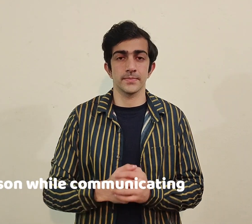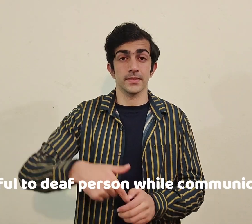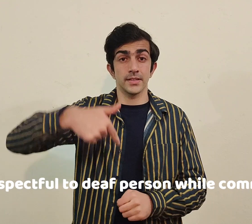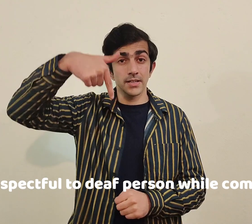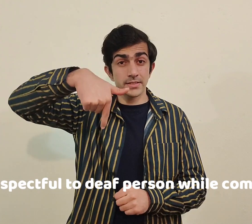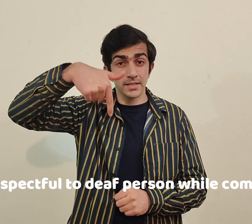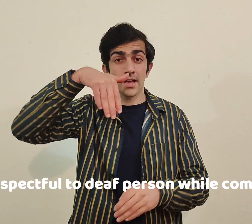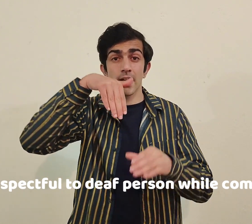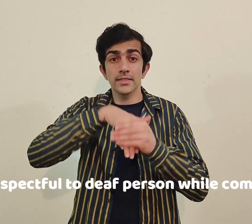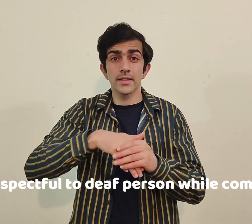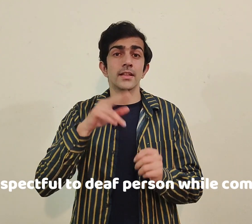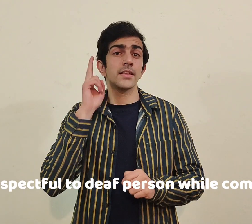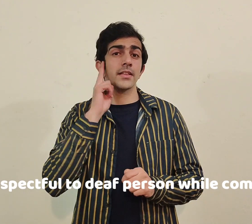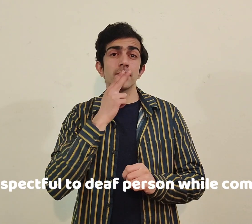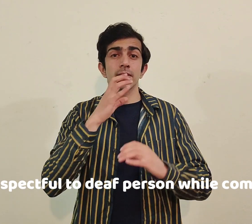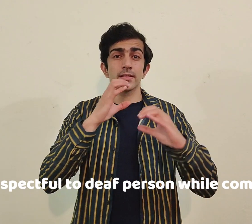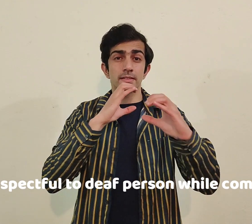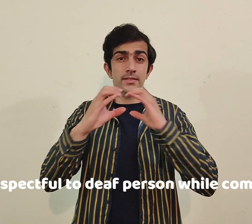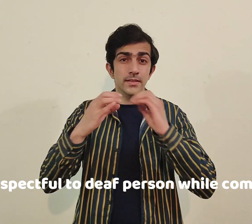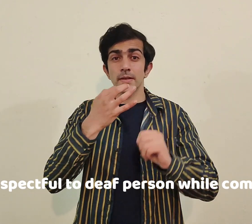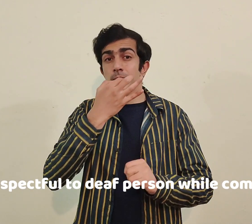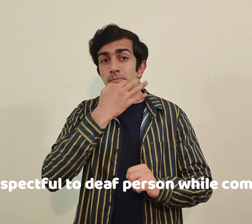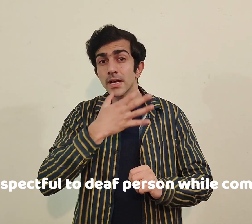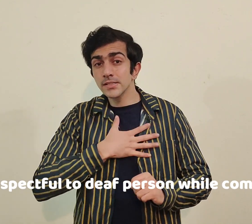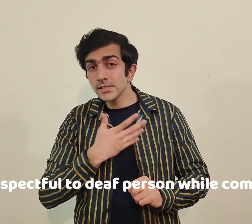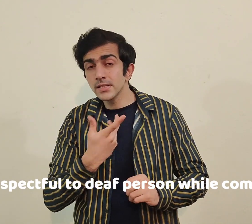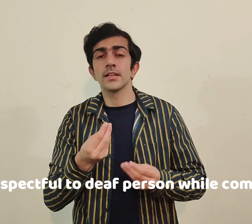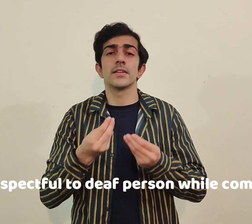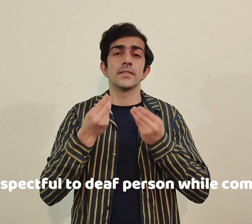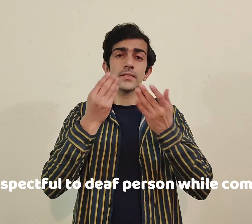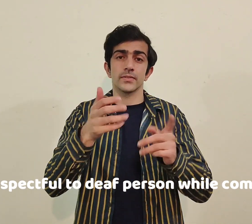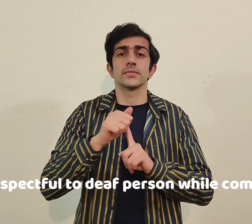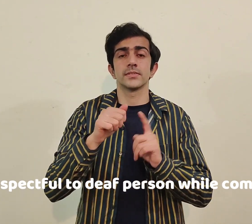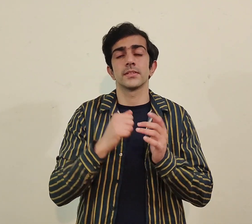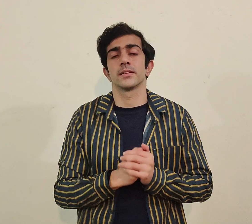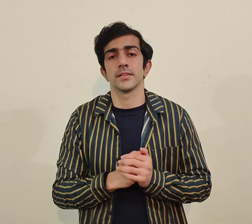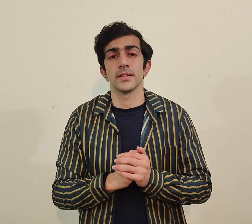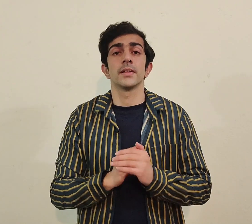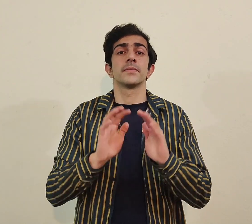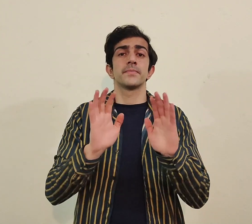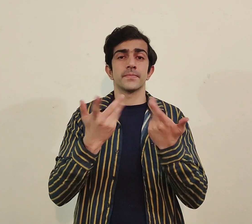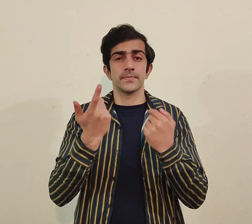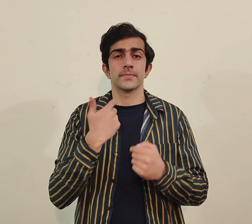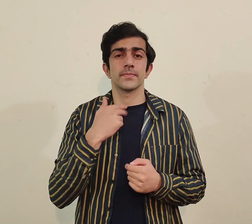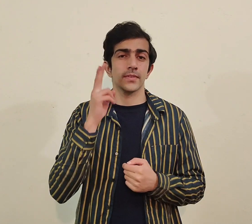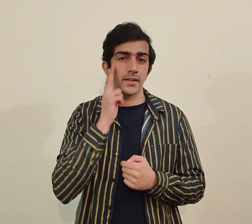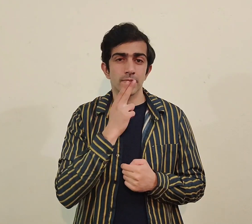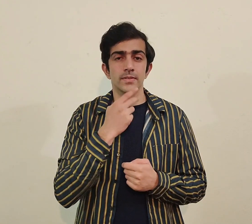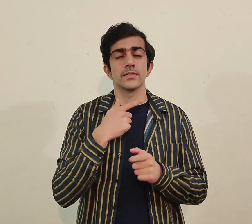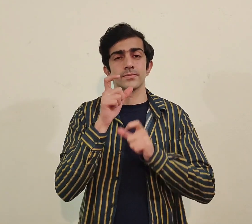number seven be respectful to a deaf person while communicating like جیسے for example